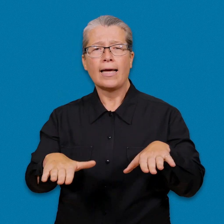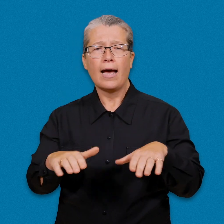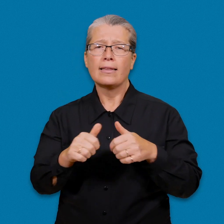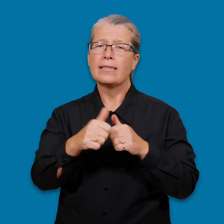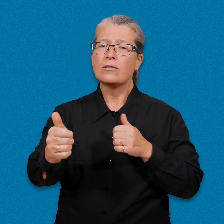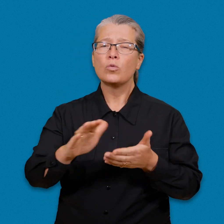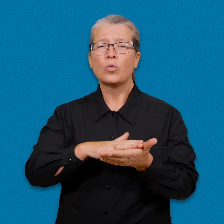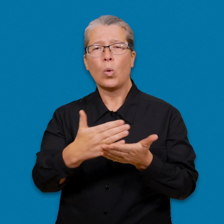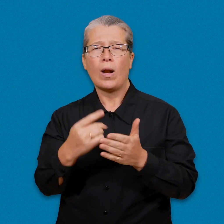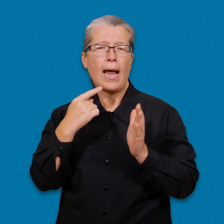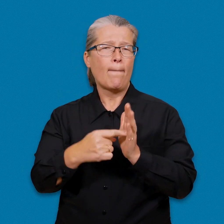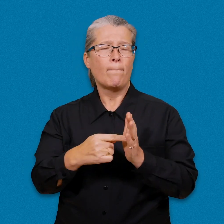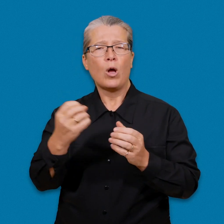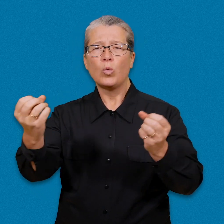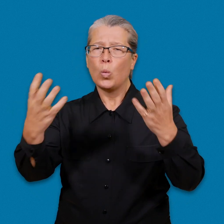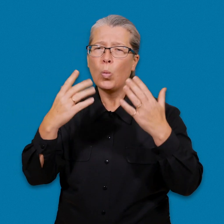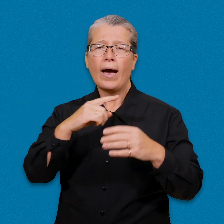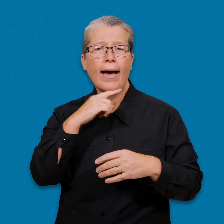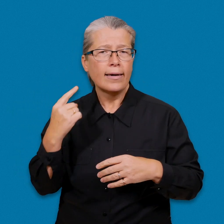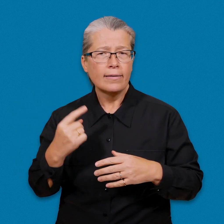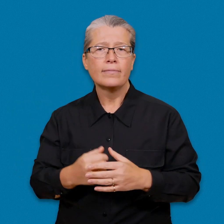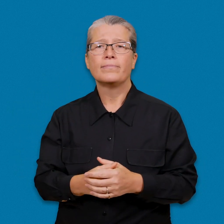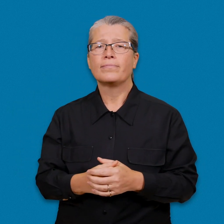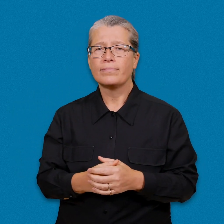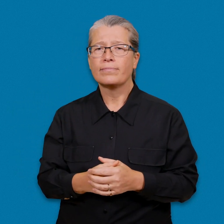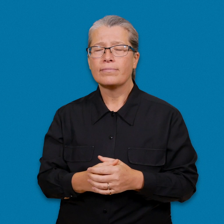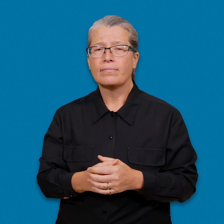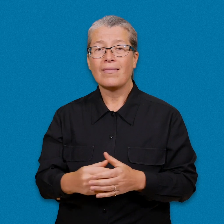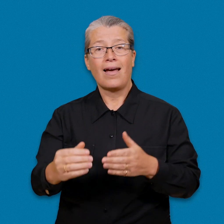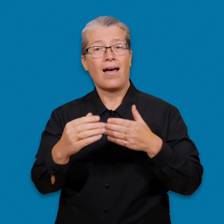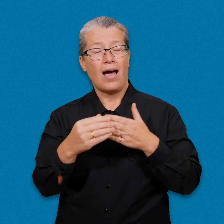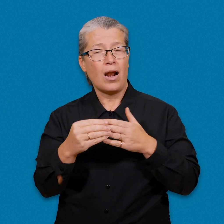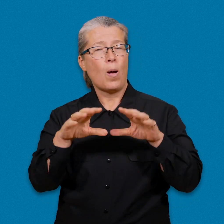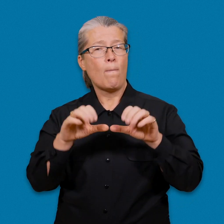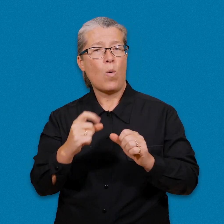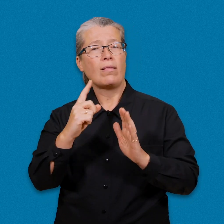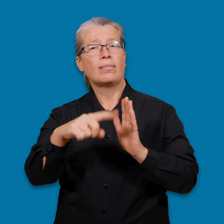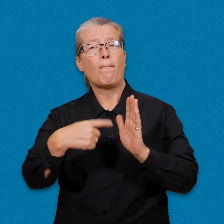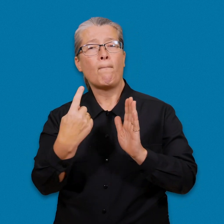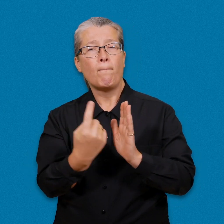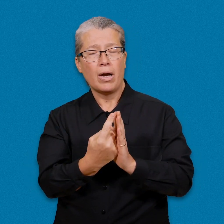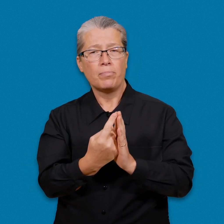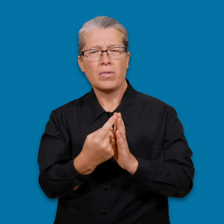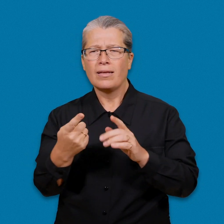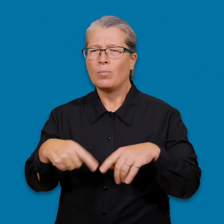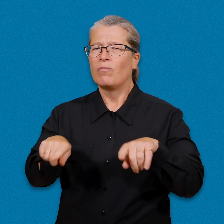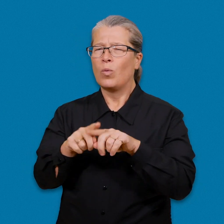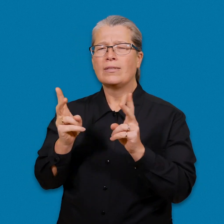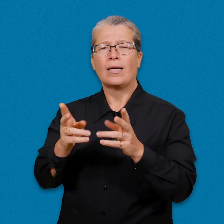praxis för distanstolkning såsom tillräcklig belysning. Handledningen räcker en timme och den